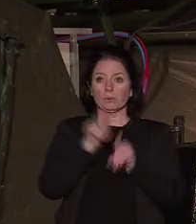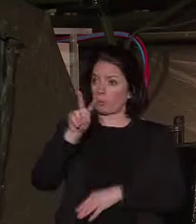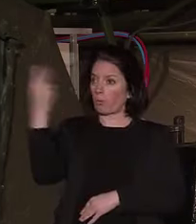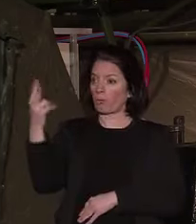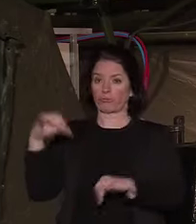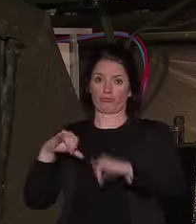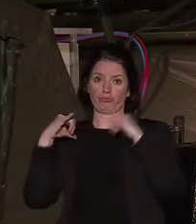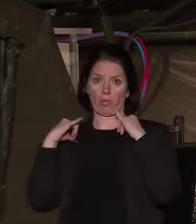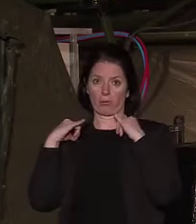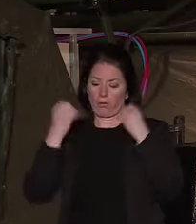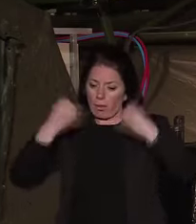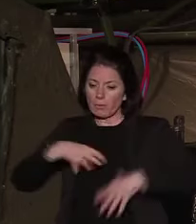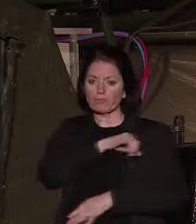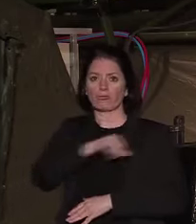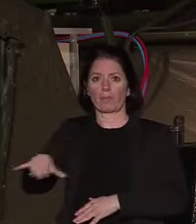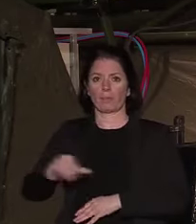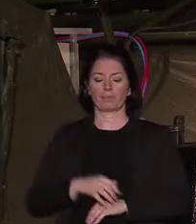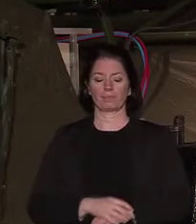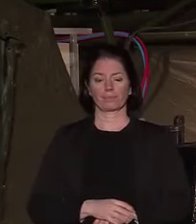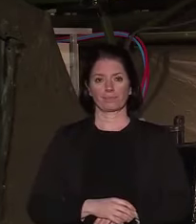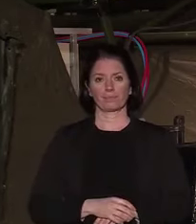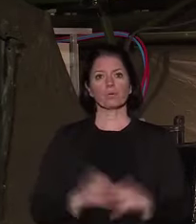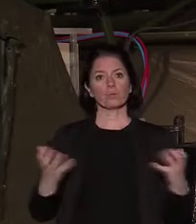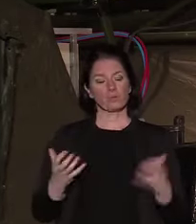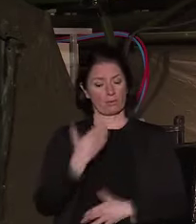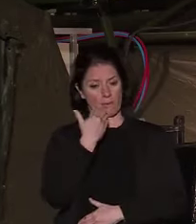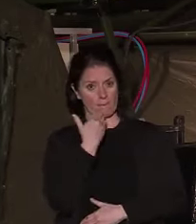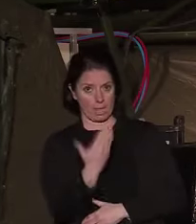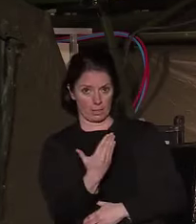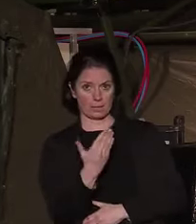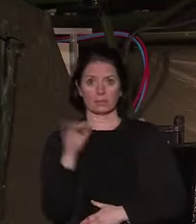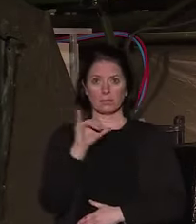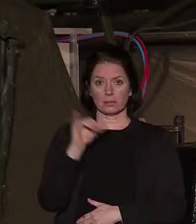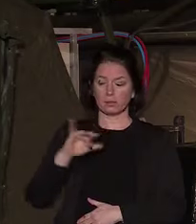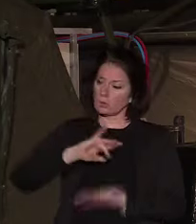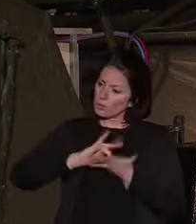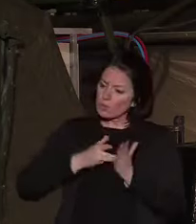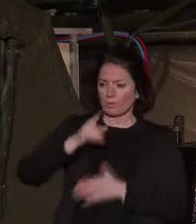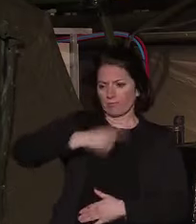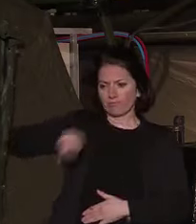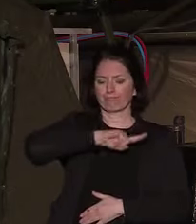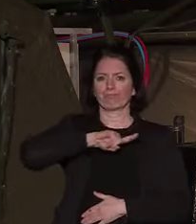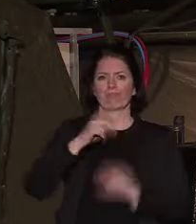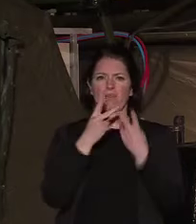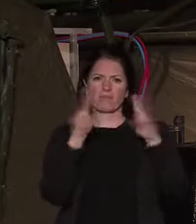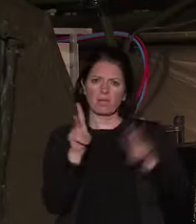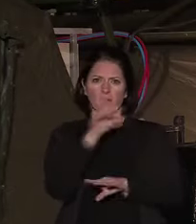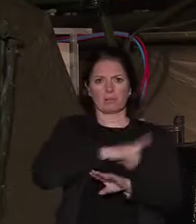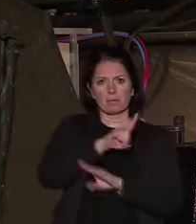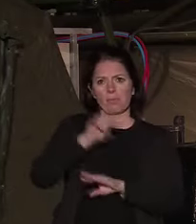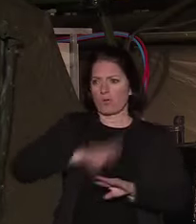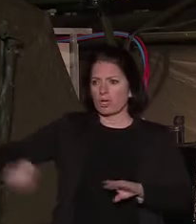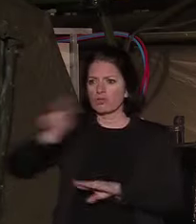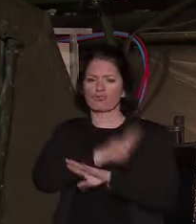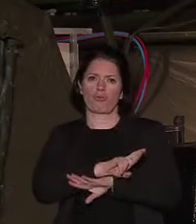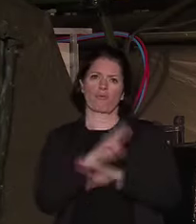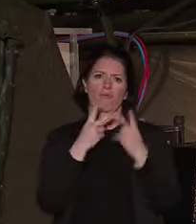Je veux ici aussi remercier l'ensemble des collectivités locales, la région, le département, l'agglomération et la ville,